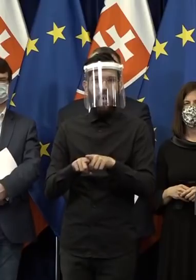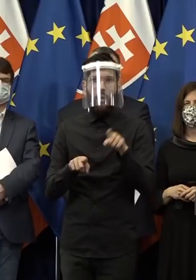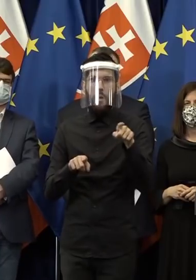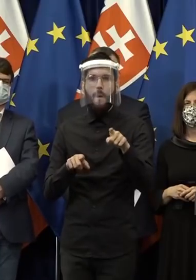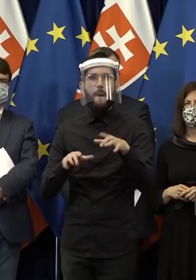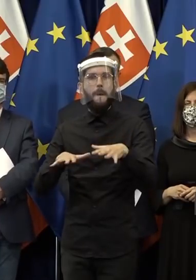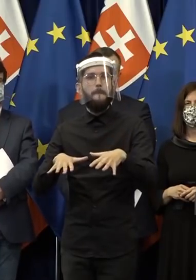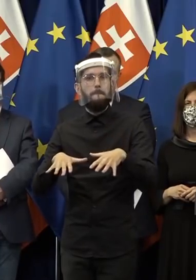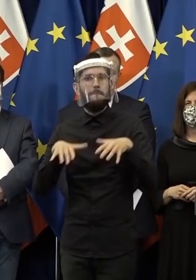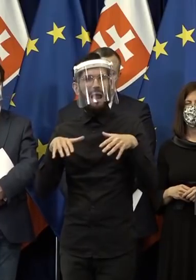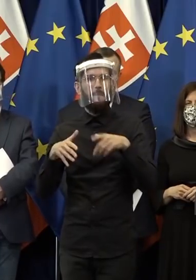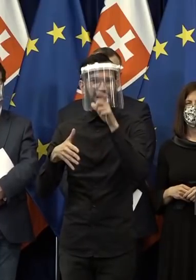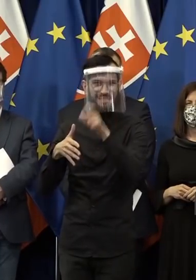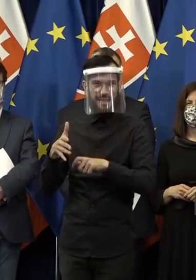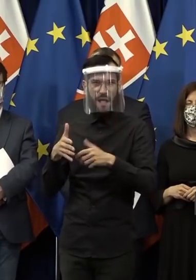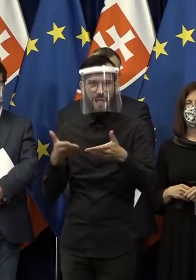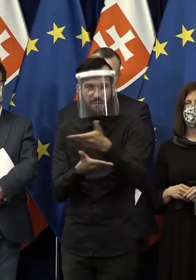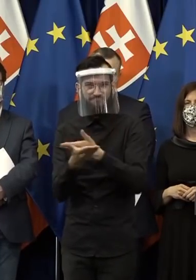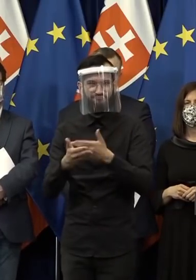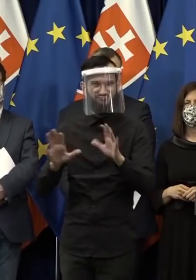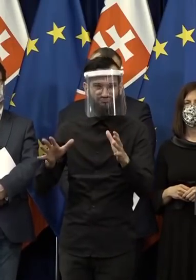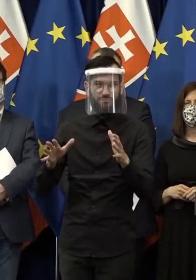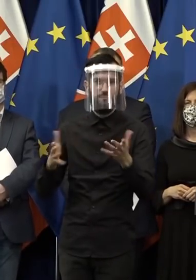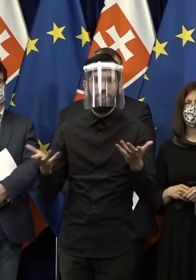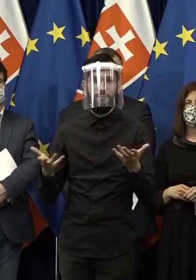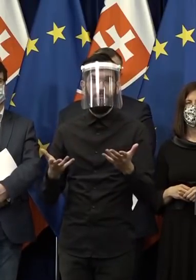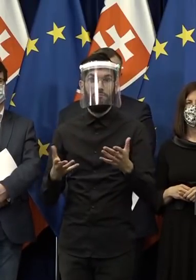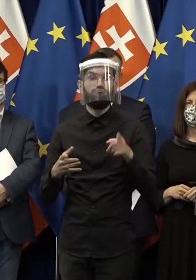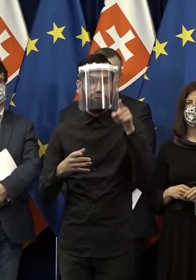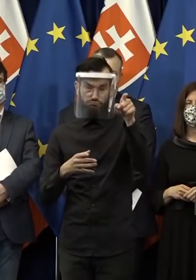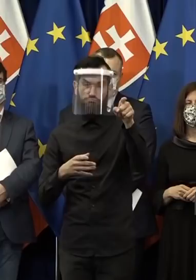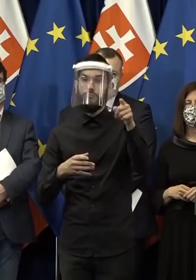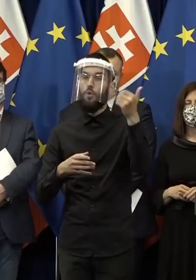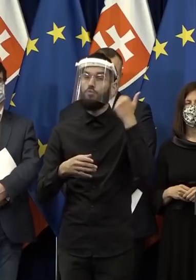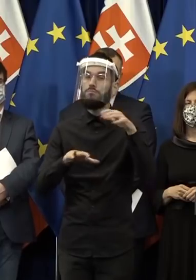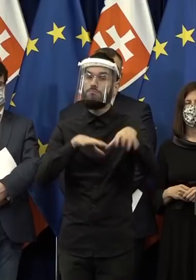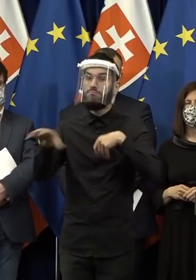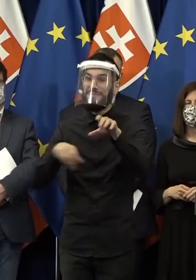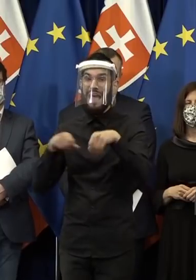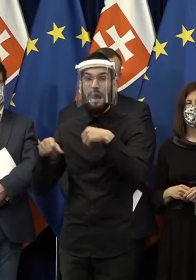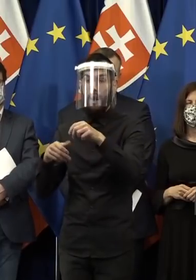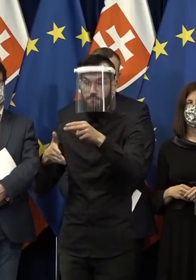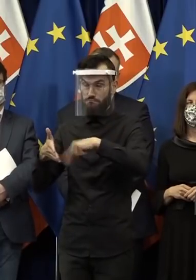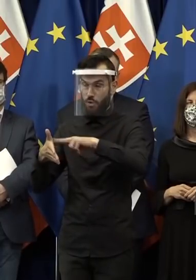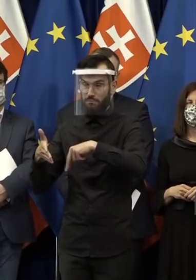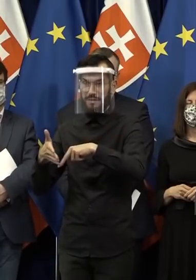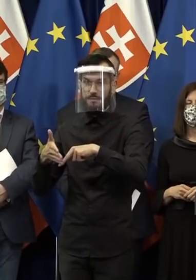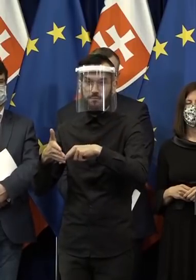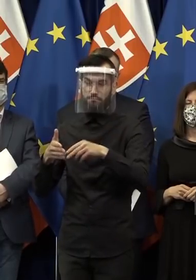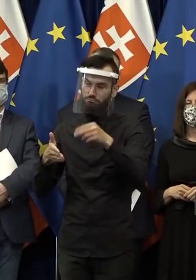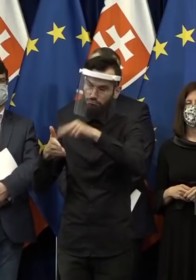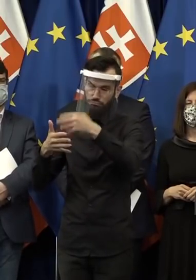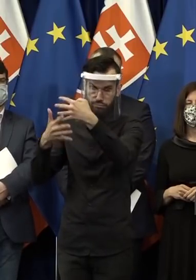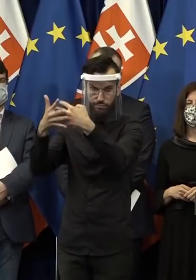parlamentnými stranami, ktoré v parlamente sú, alebo ani v opozícii, zozbierajú podpisy pod petíciu, ktorej